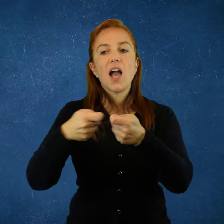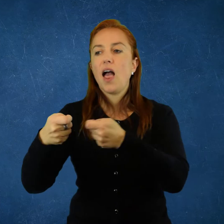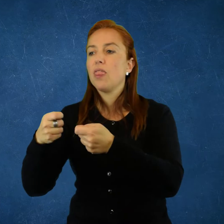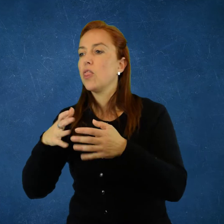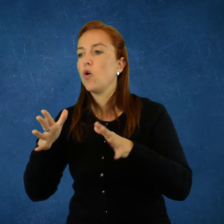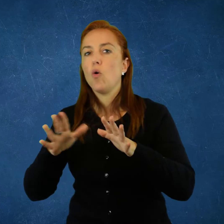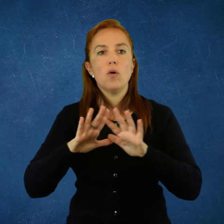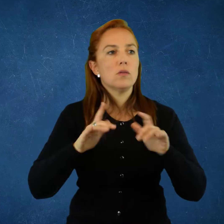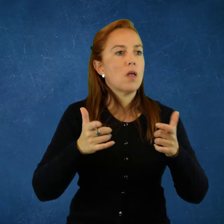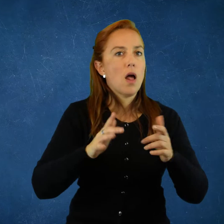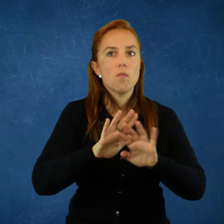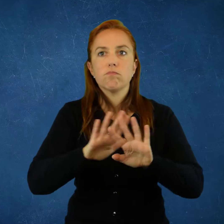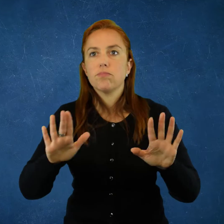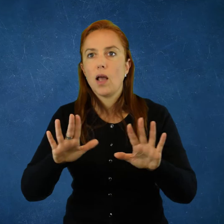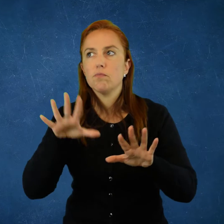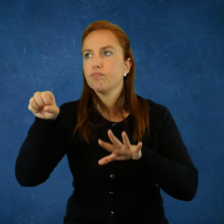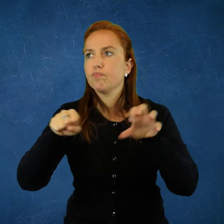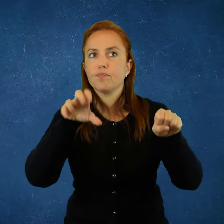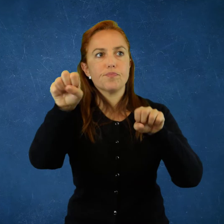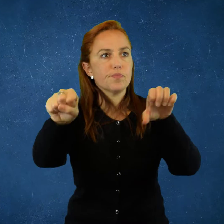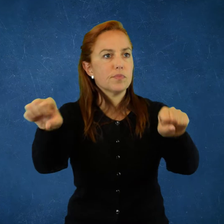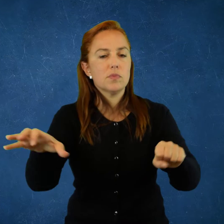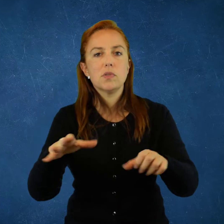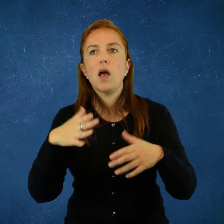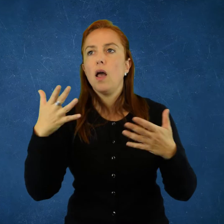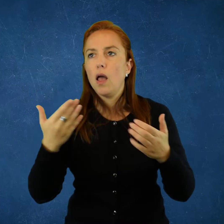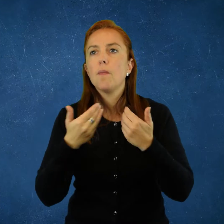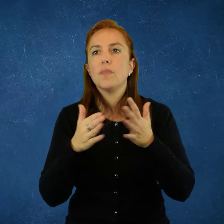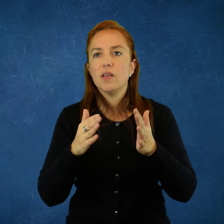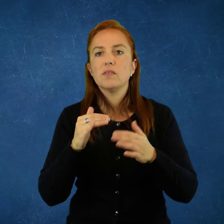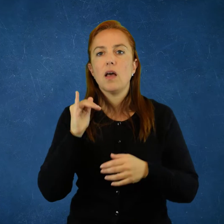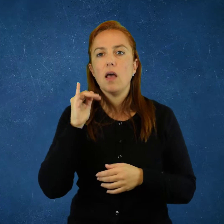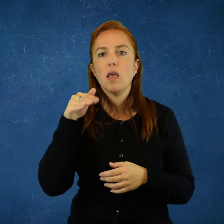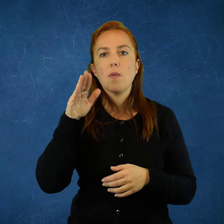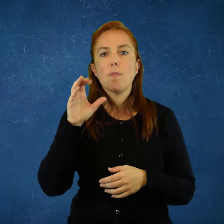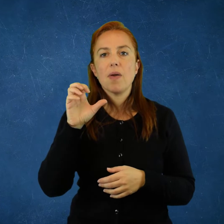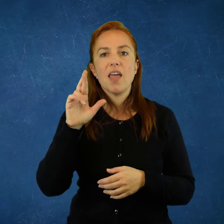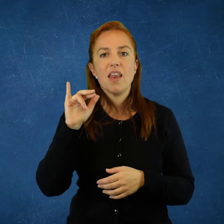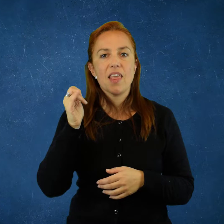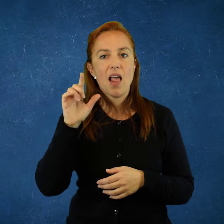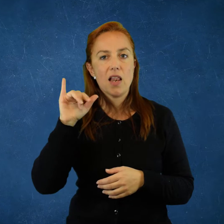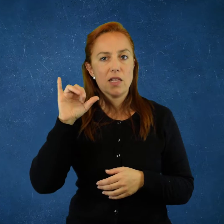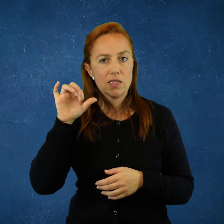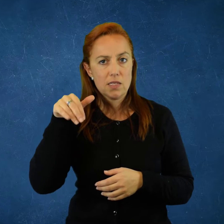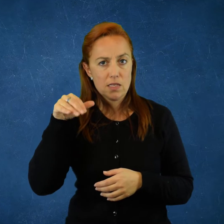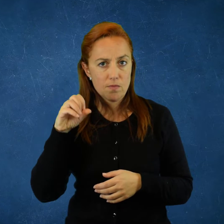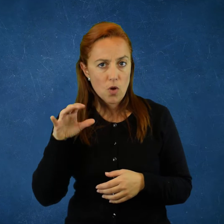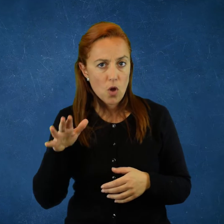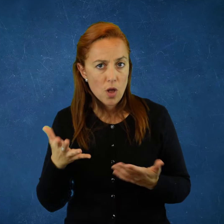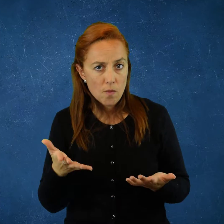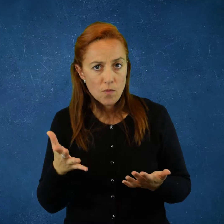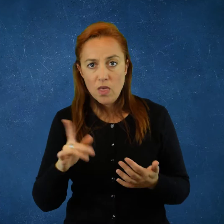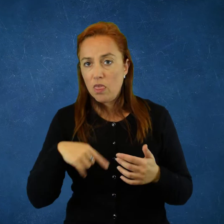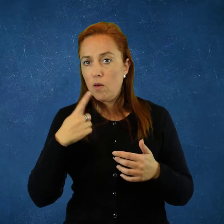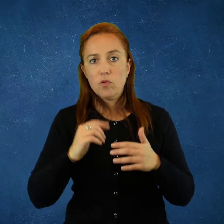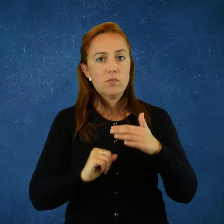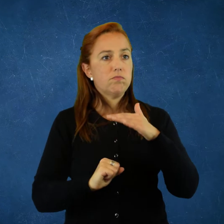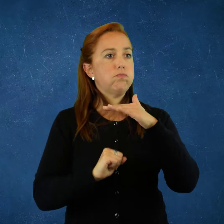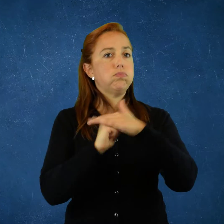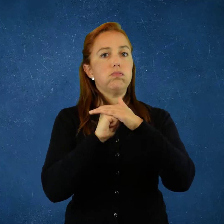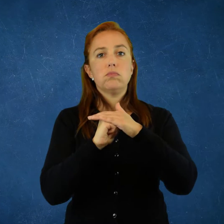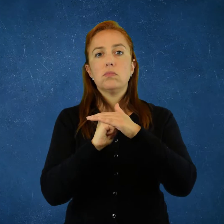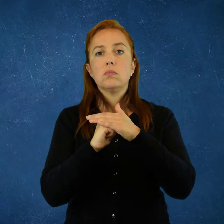lógica de la saturación. Cuando los mercados no solamente se saturaron en Europa y apareció el imperialismo,